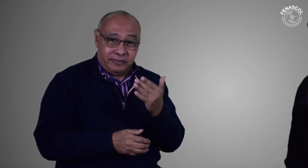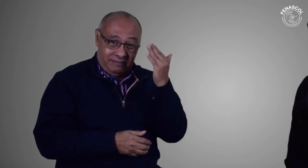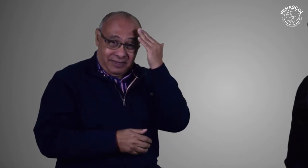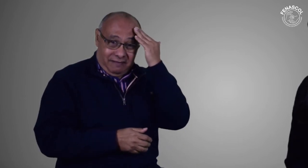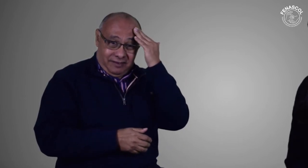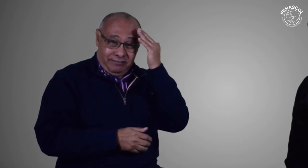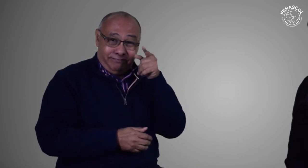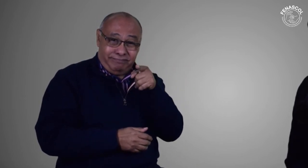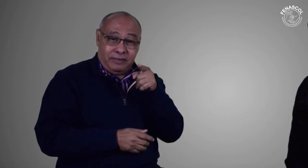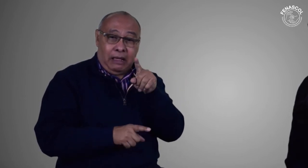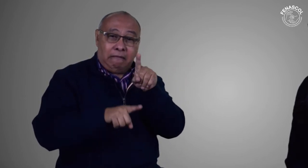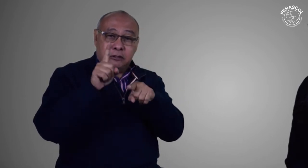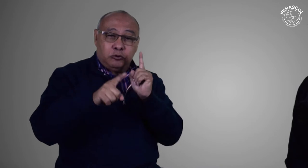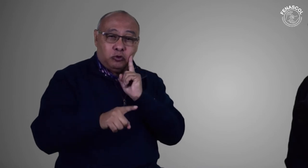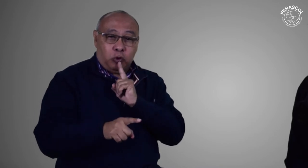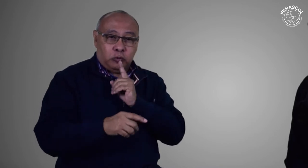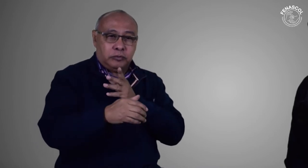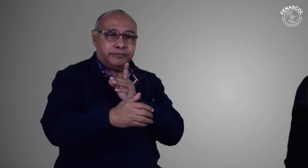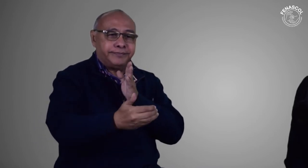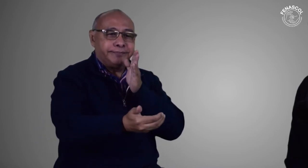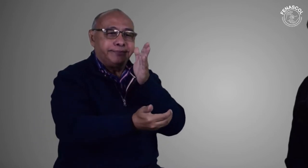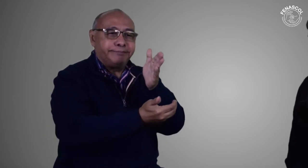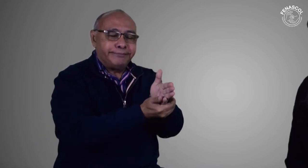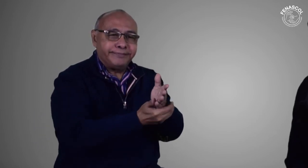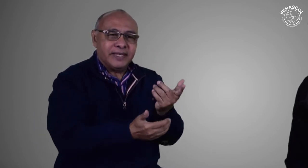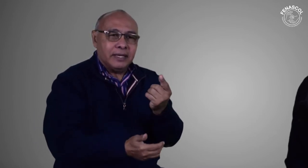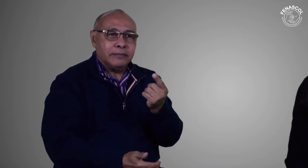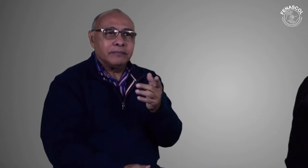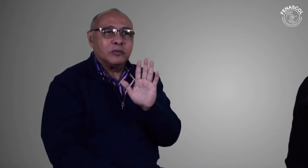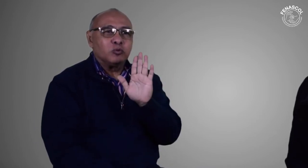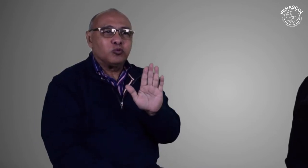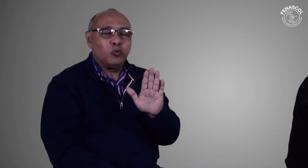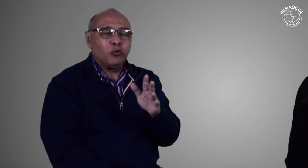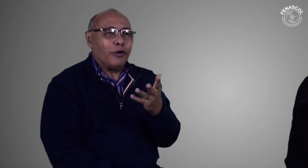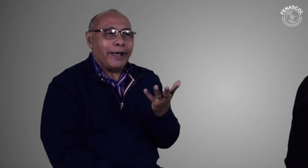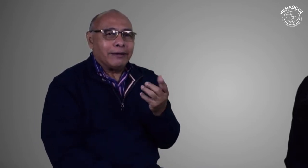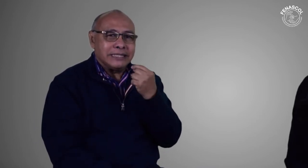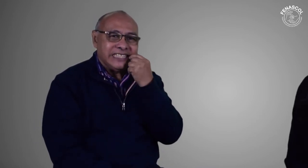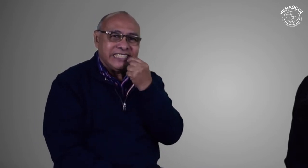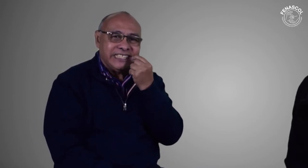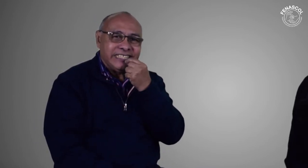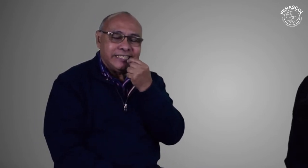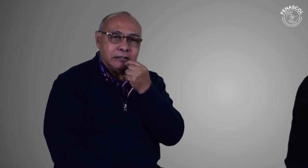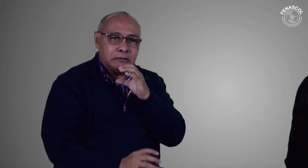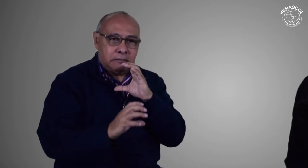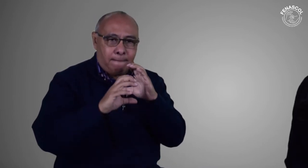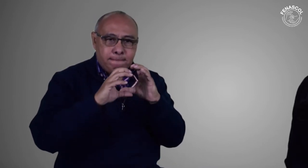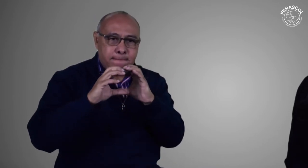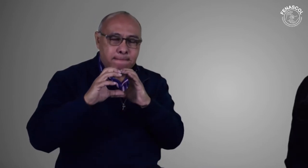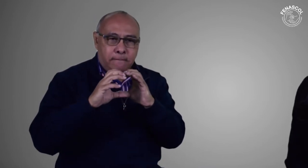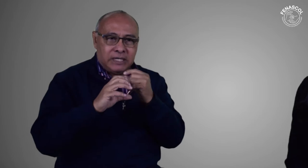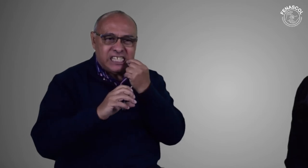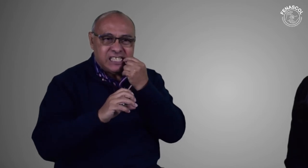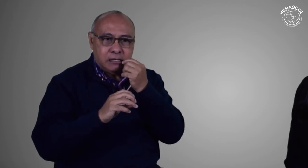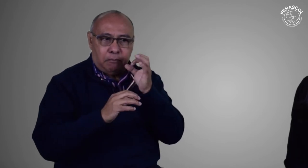van al dentista y al tener barreras comunicativas,